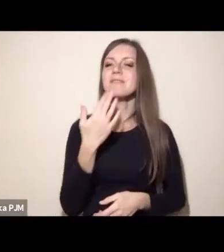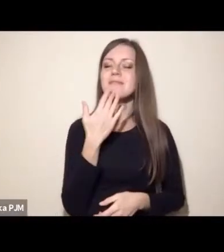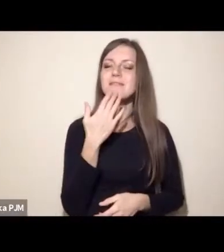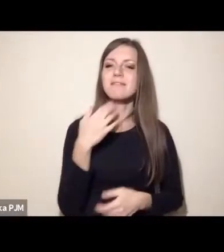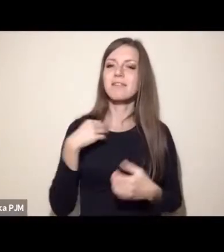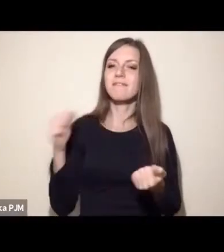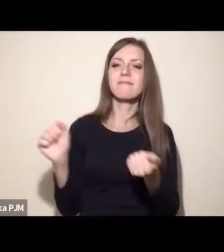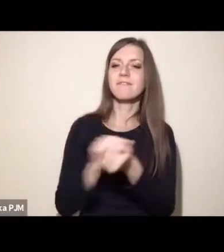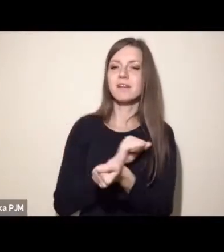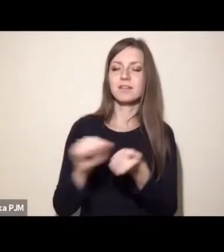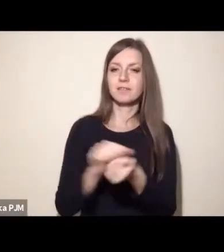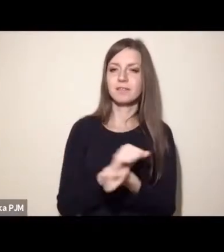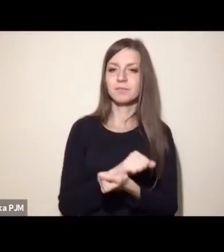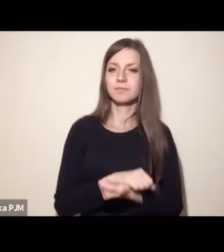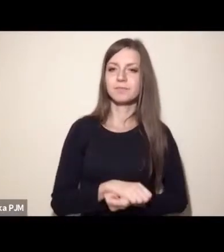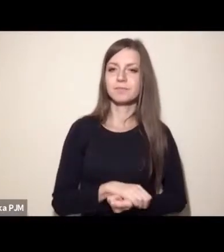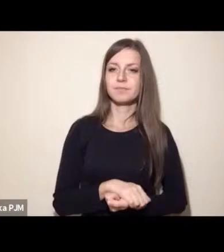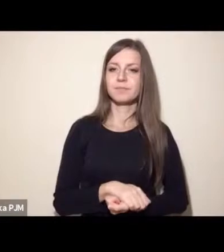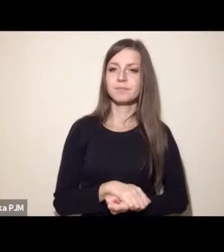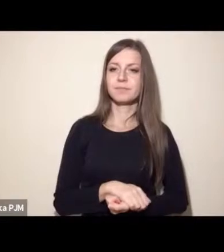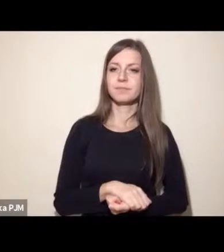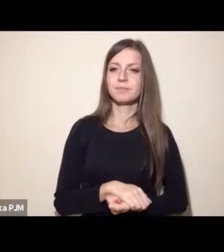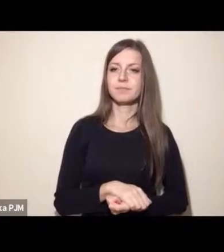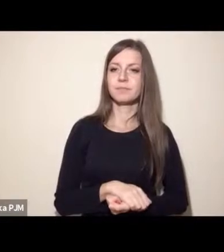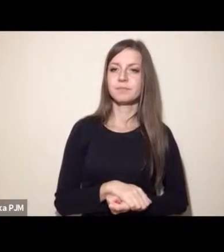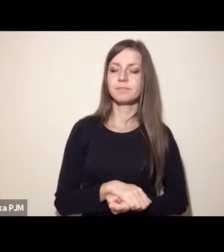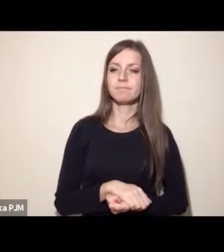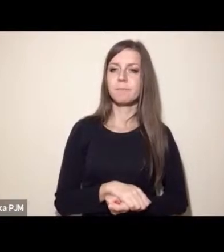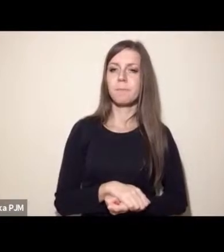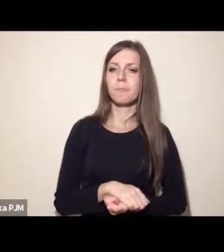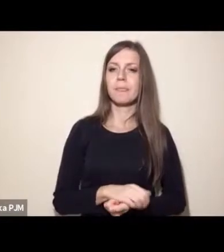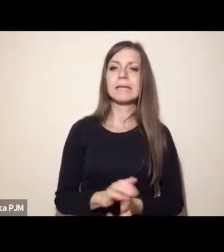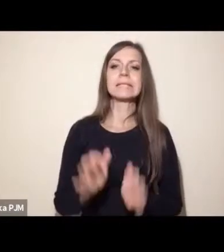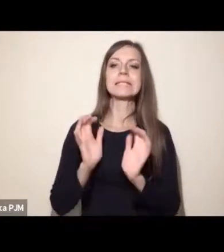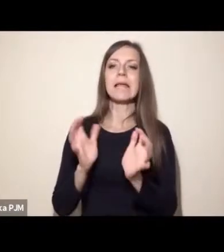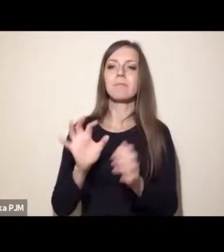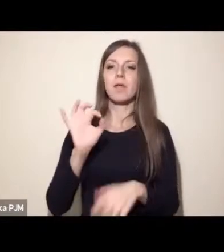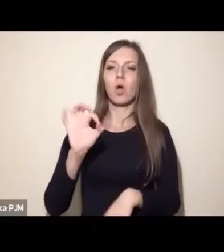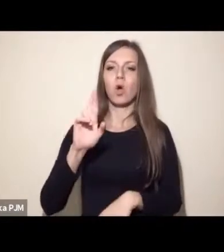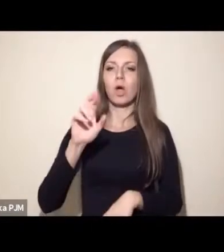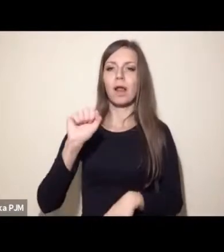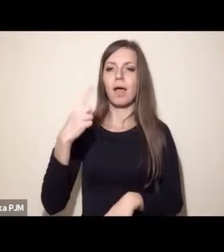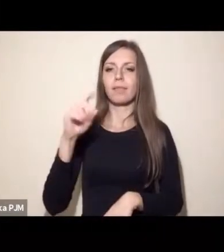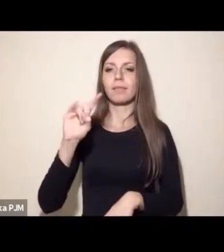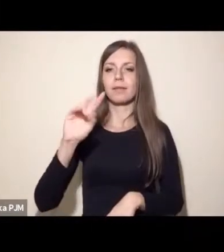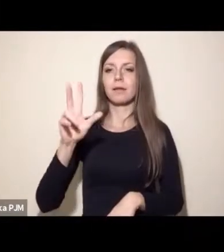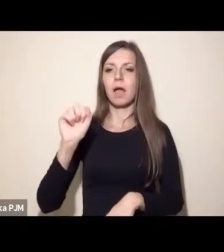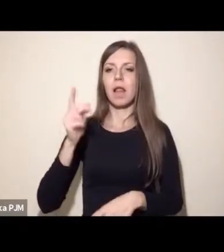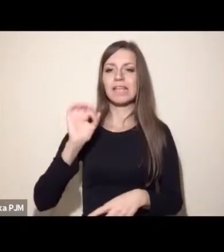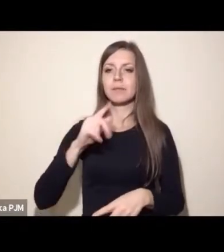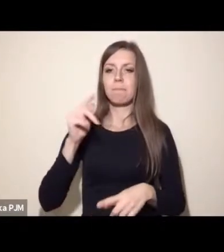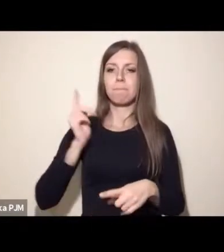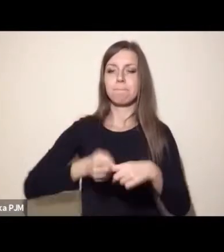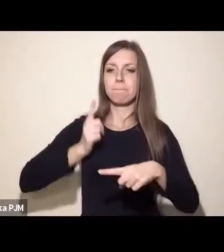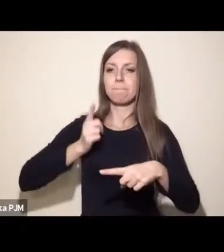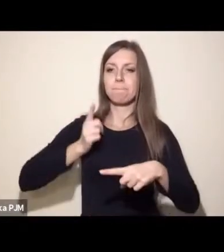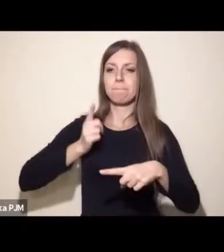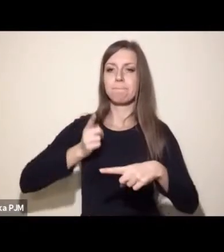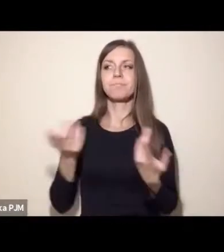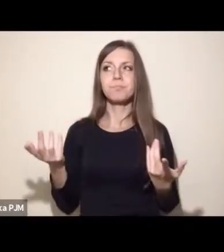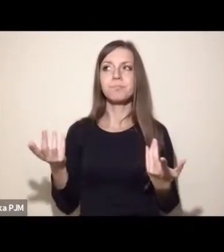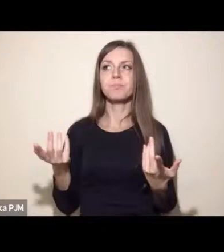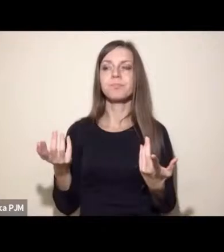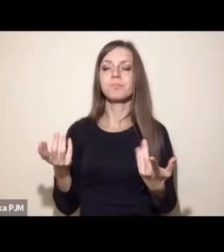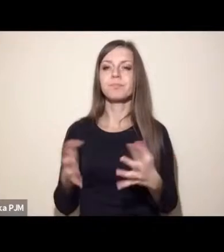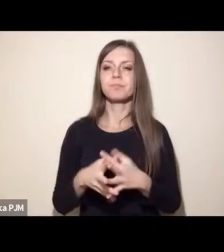łączę w takim haśle Zadbaj o radykalizm. Po pierwsze, musimy jako ruch społeczny zadbać o słyszalność tych